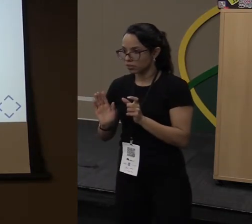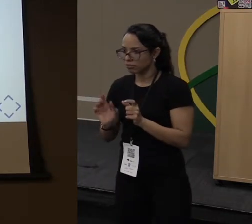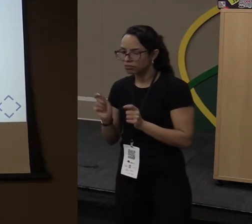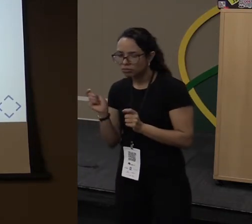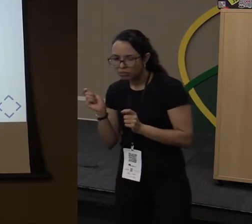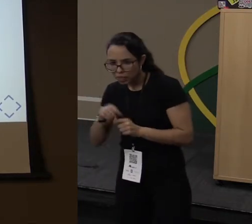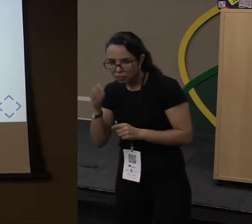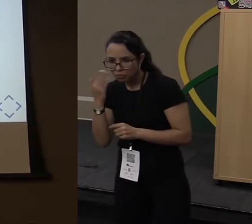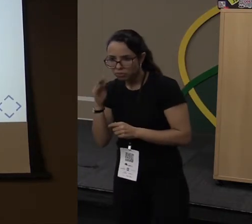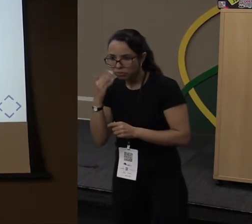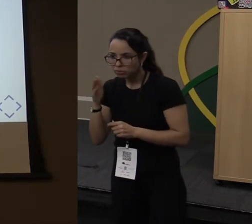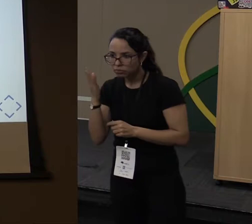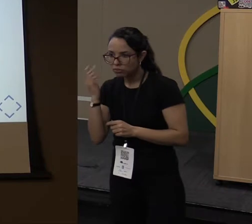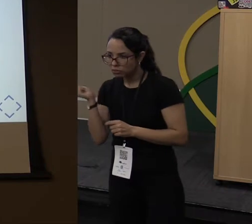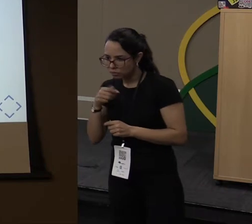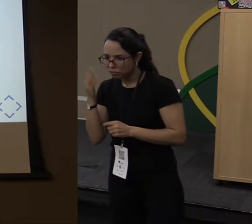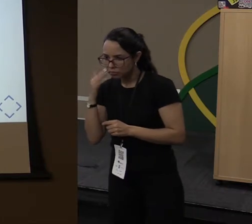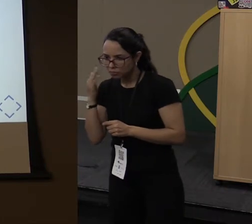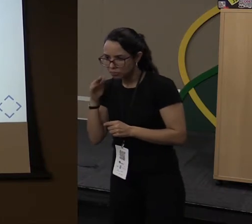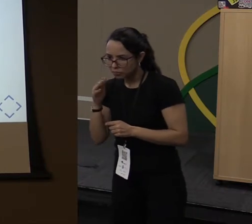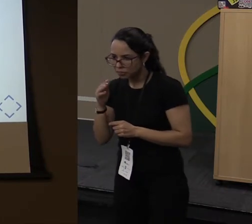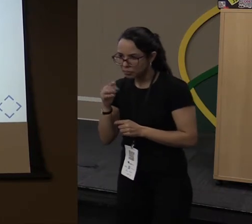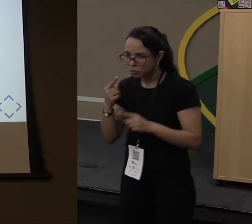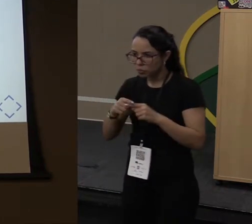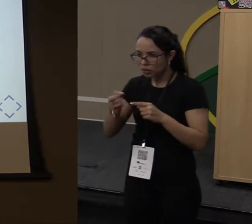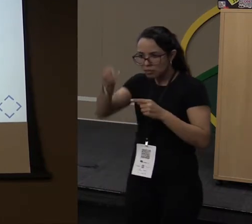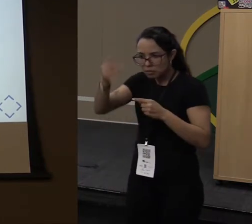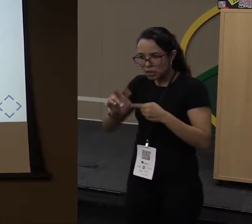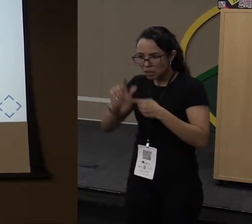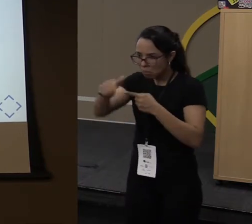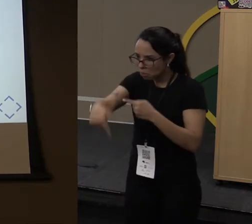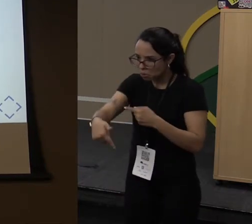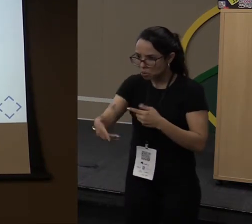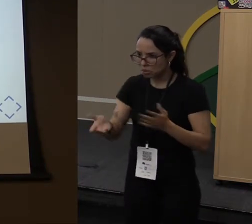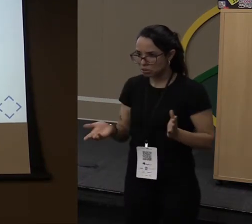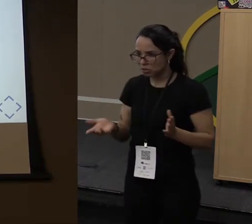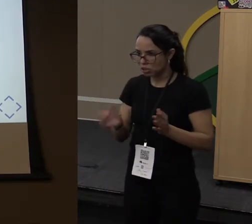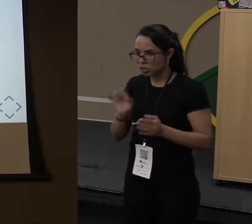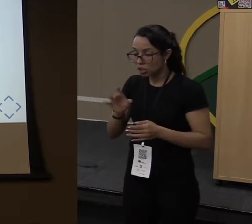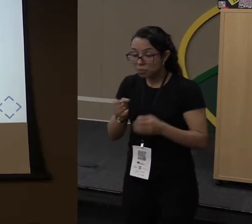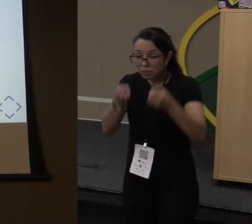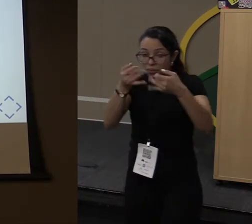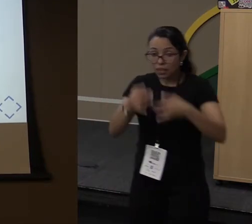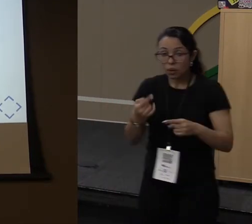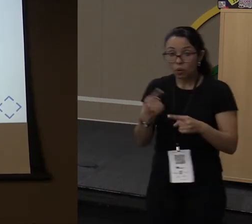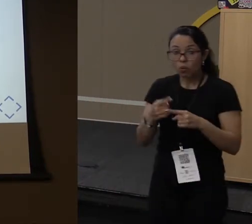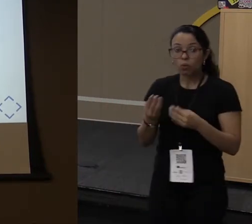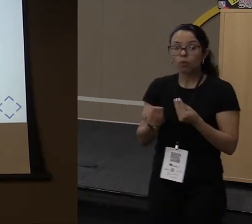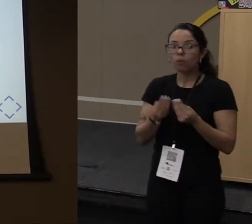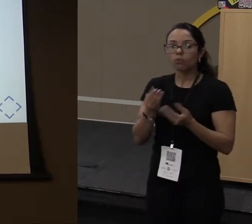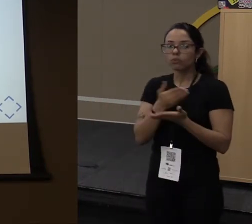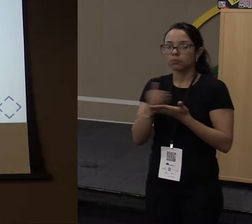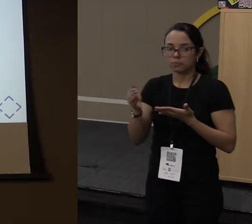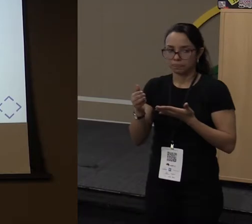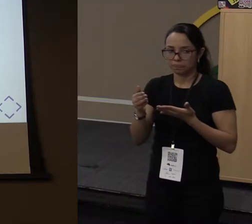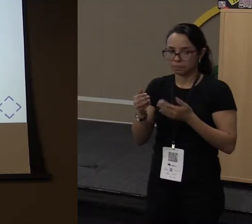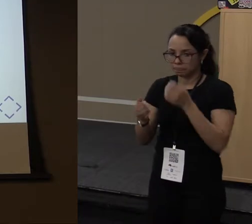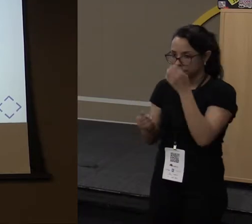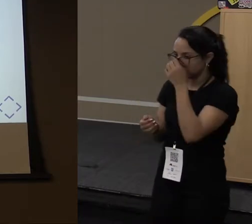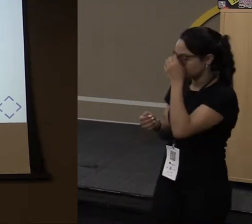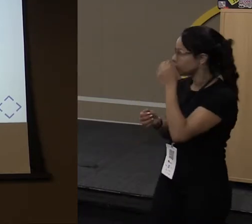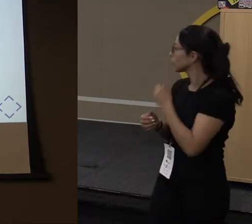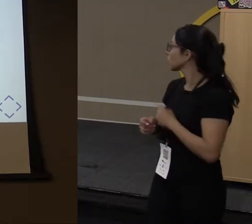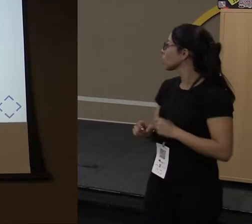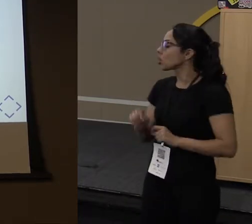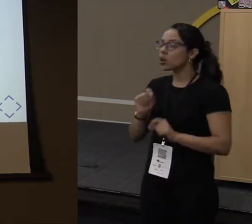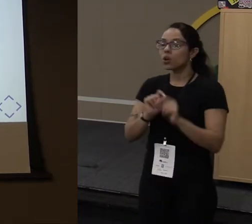Deu para pegar? Deu para pegar essa cara? Porque eu vou explicar isso aqui durante a palestra inteira. Então, é só para explicar como é que eu fiz isso. A palestra é isso. Então, quais são os pontos